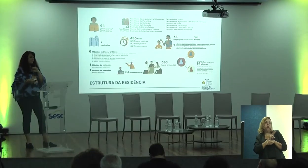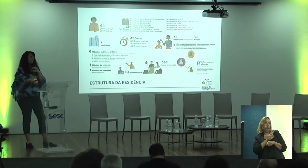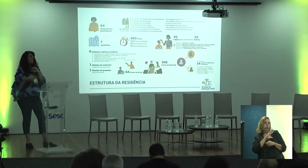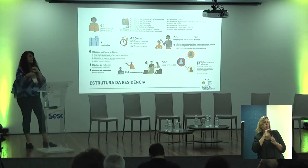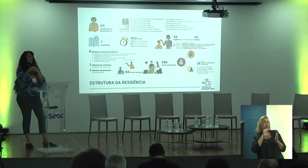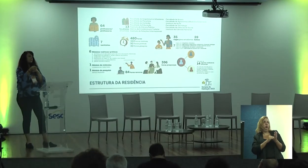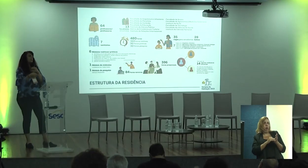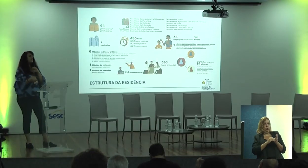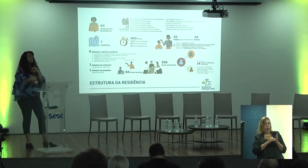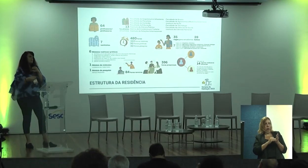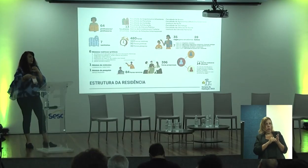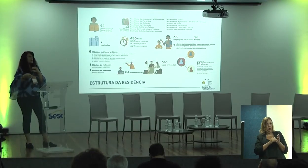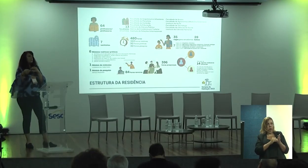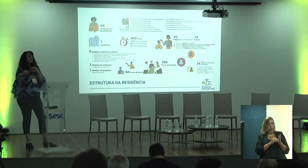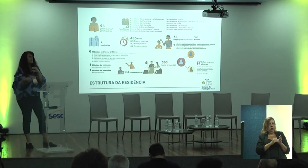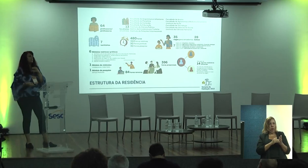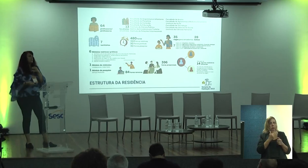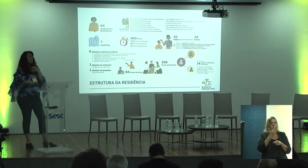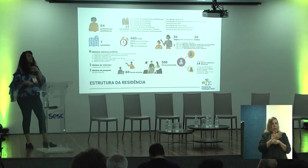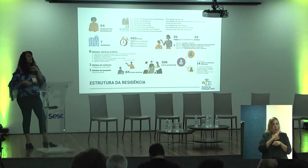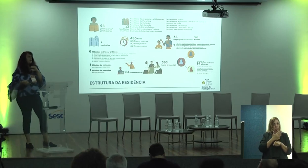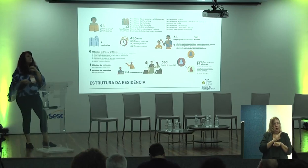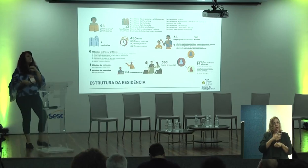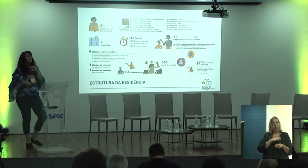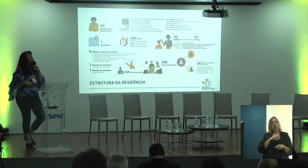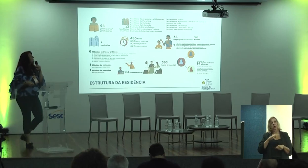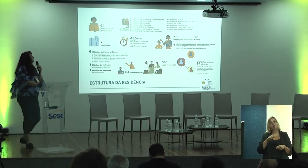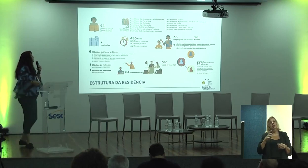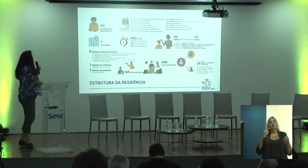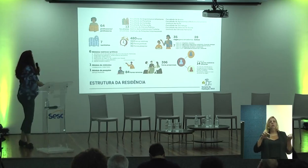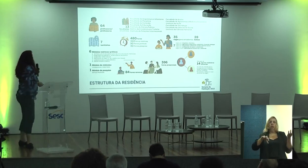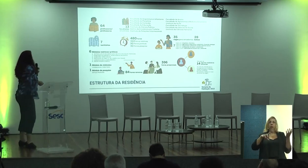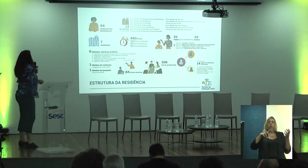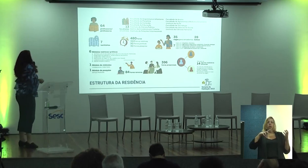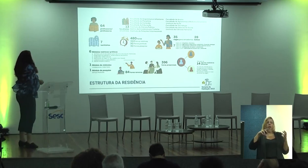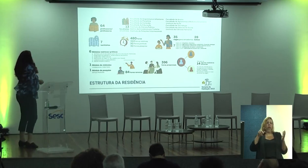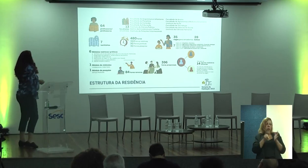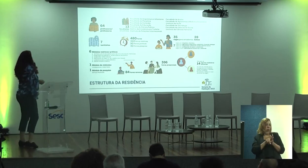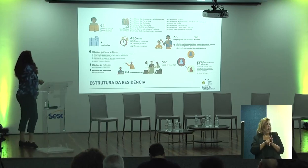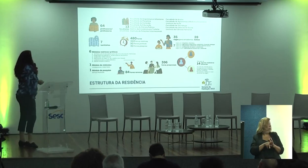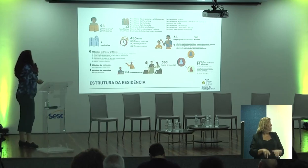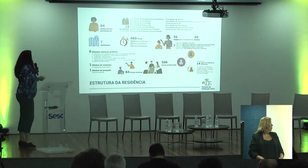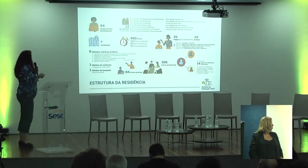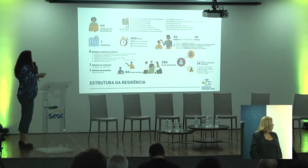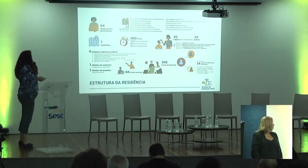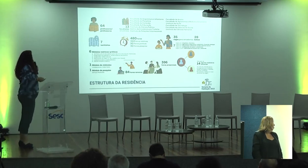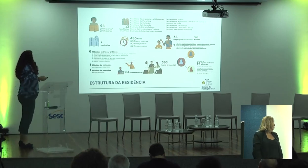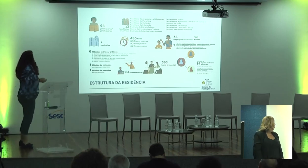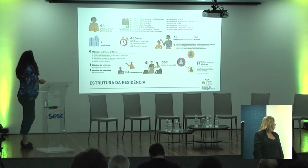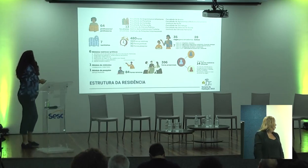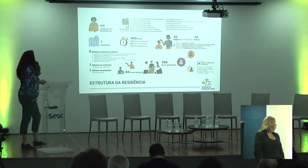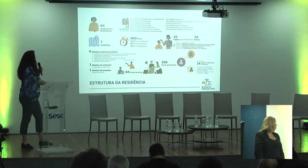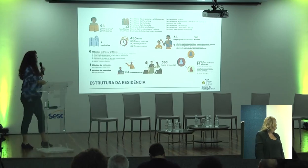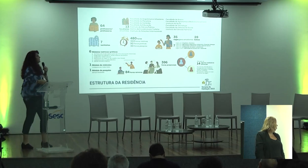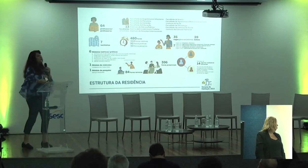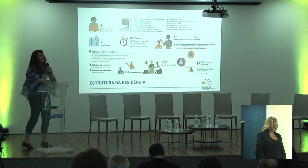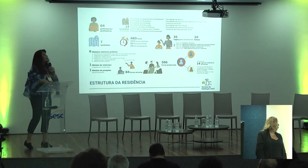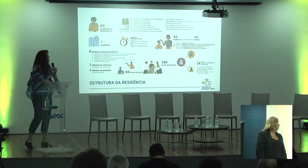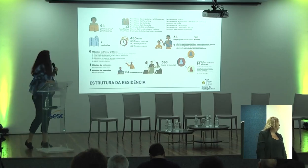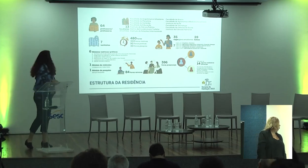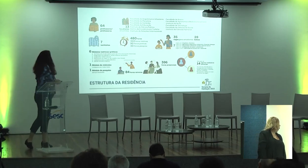residência para ter uma frente parlamentar nesse sentido. Enfim, então a gente vai entrar agora na